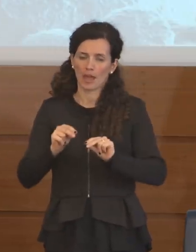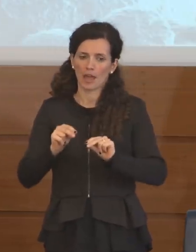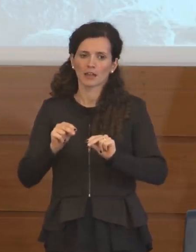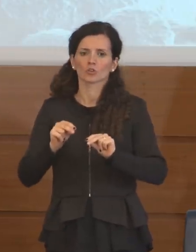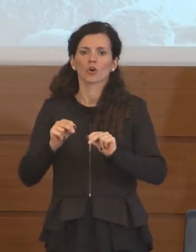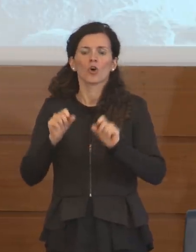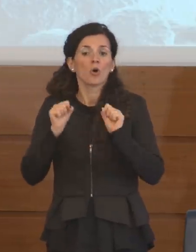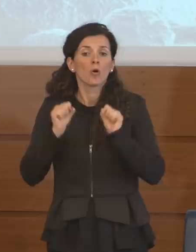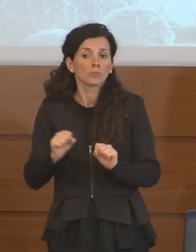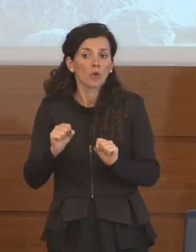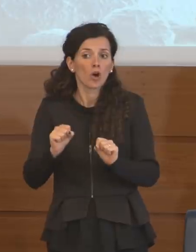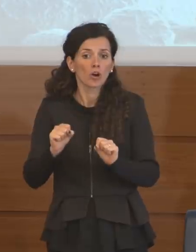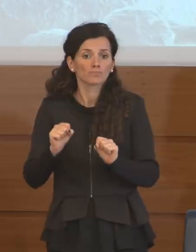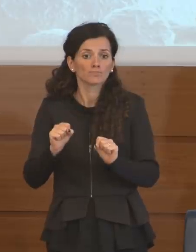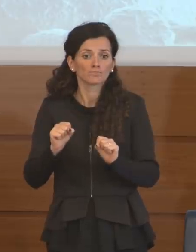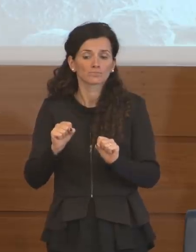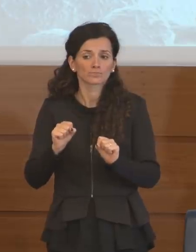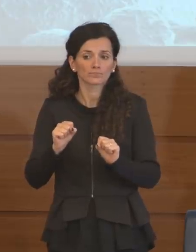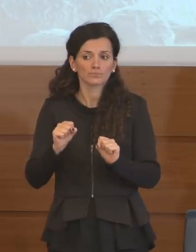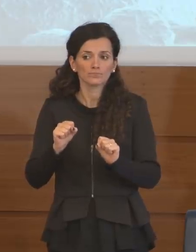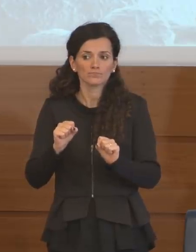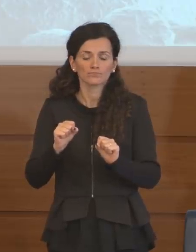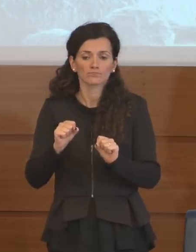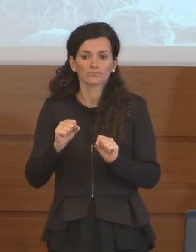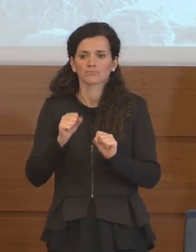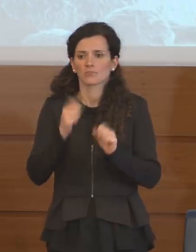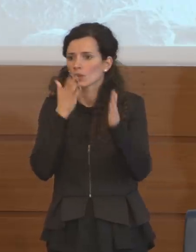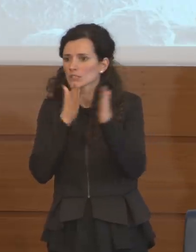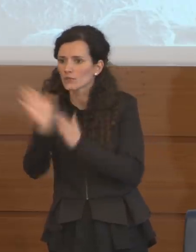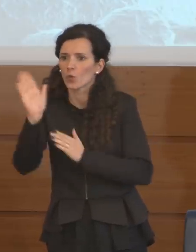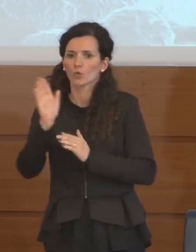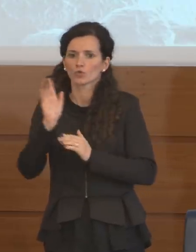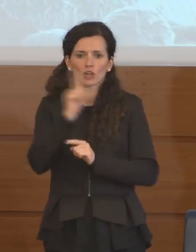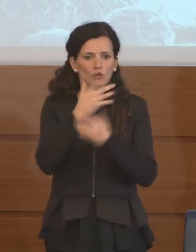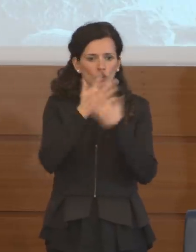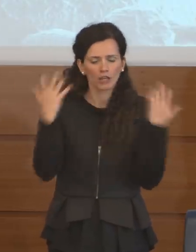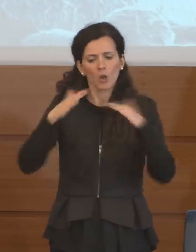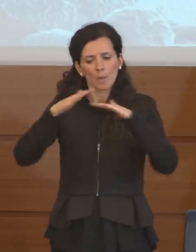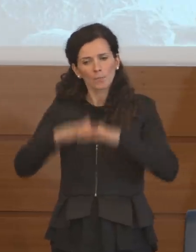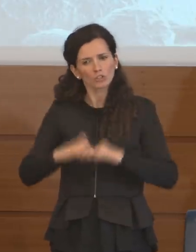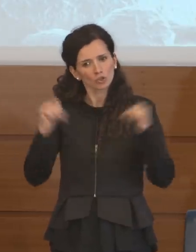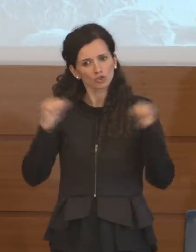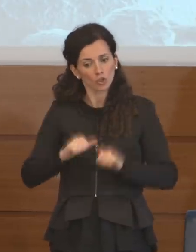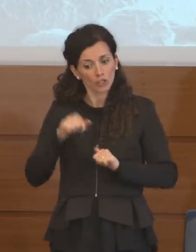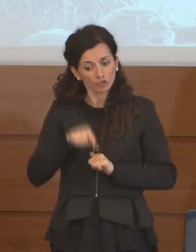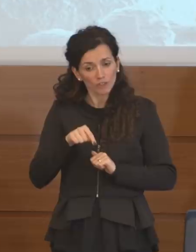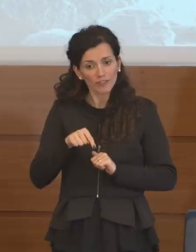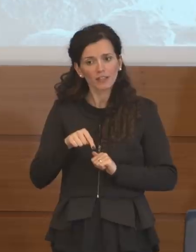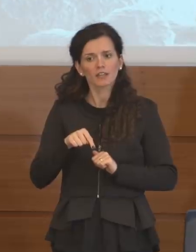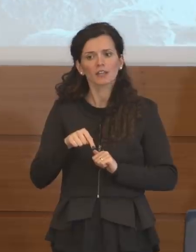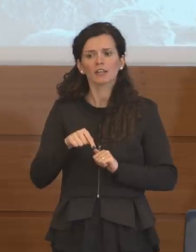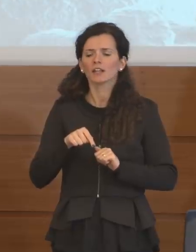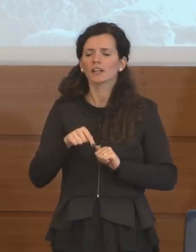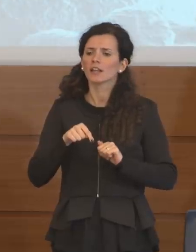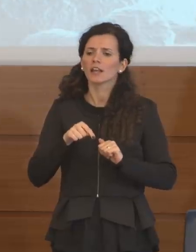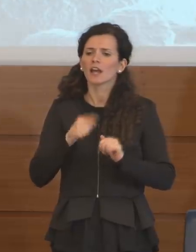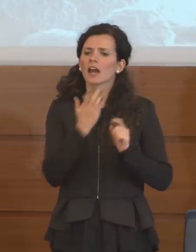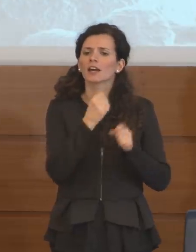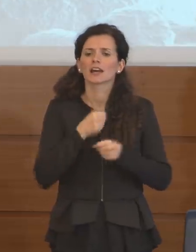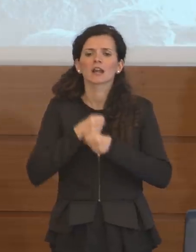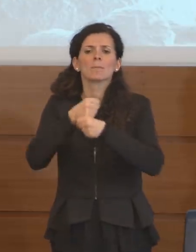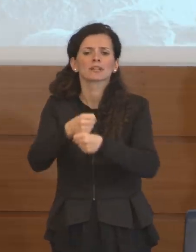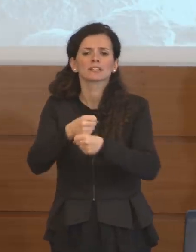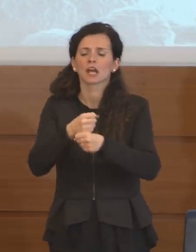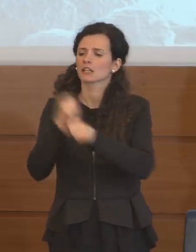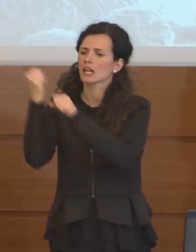sembrerebbe a tutti, può sfuggire, la protezione civile è tutte le istituzioni,